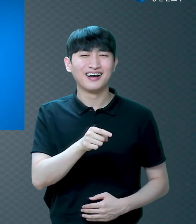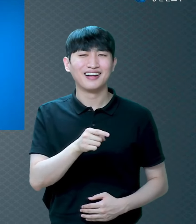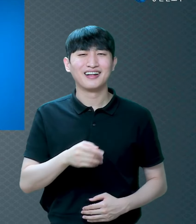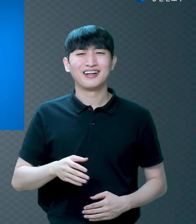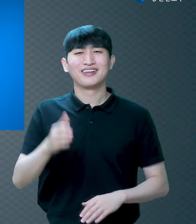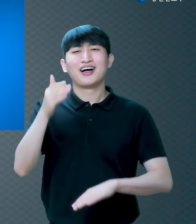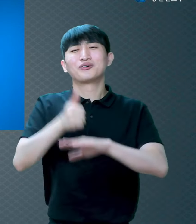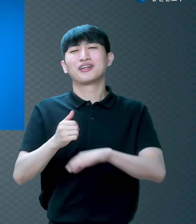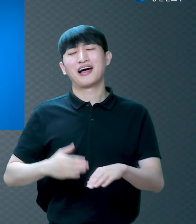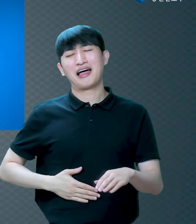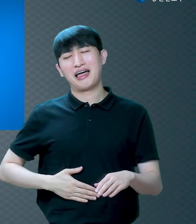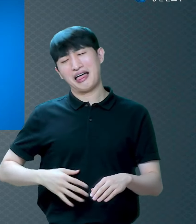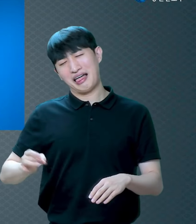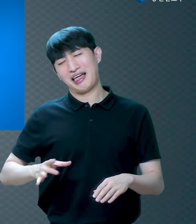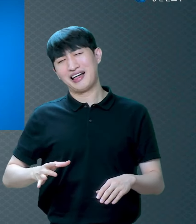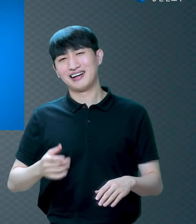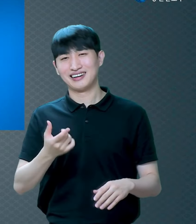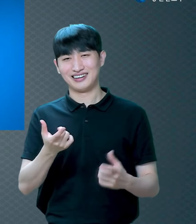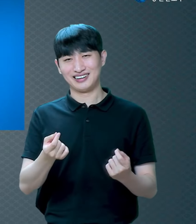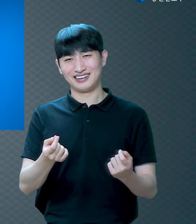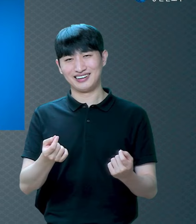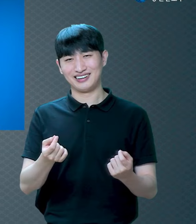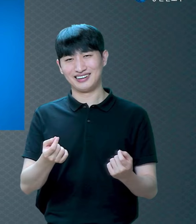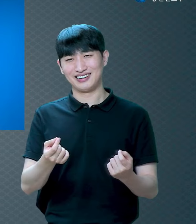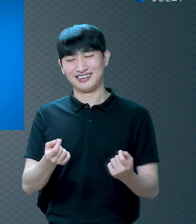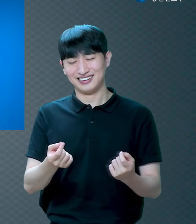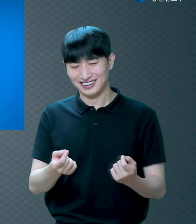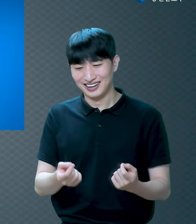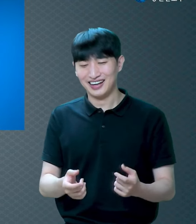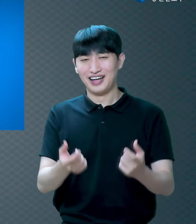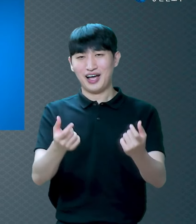구원은 일단 받아야 돼요